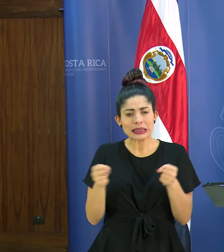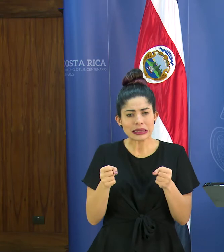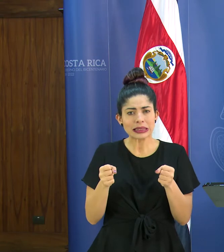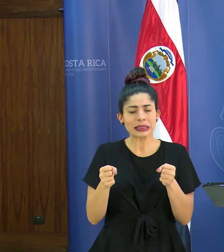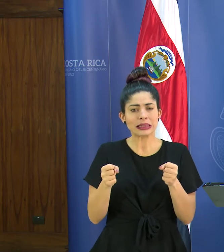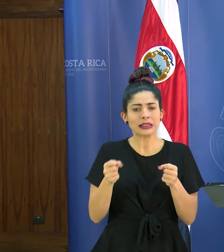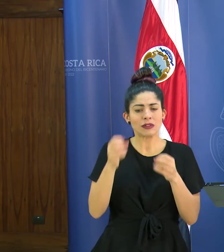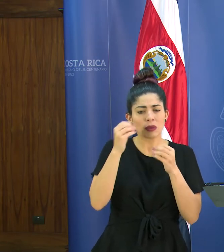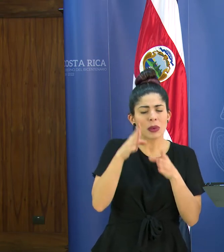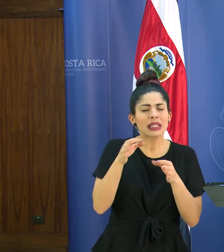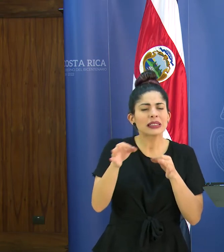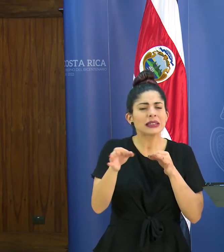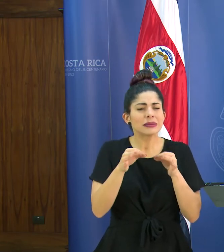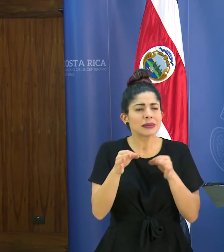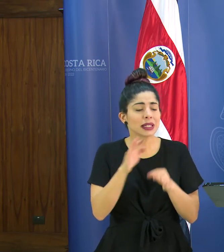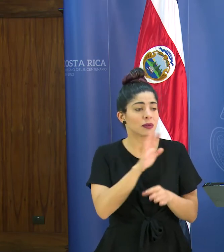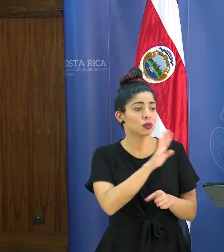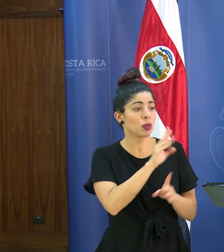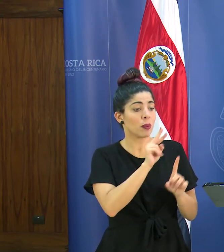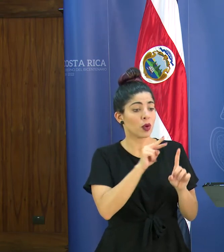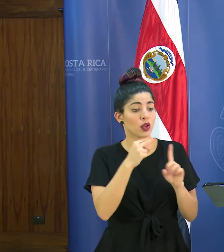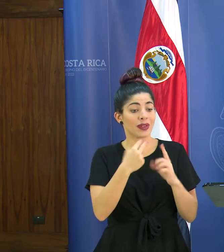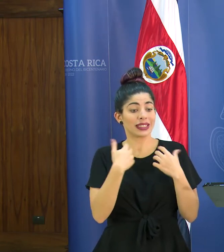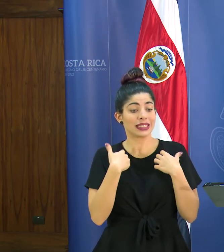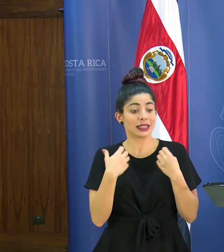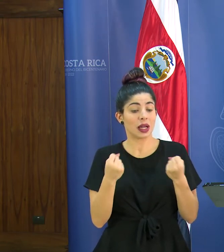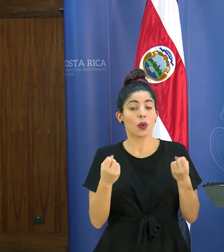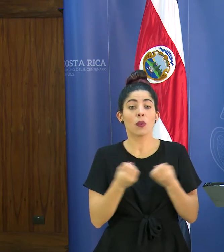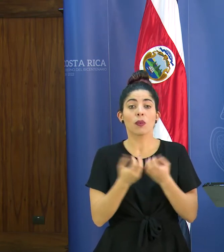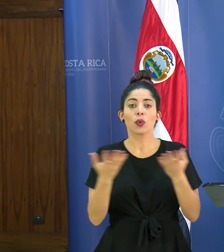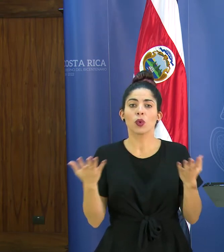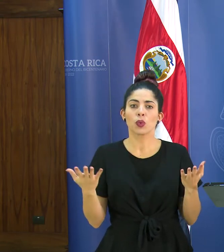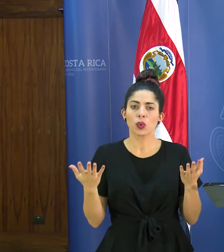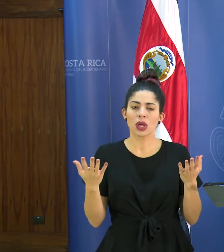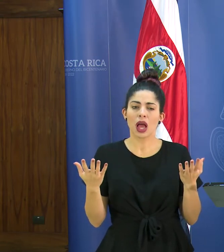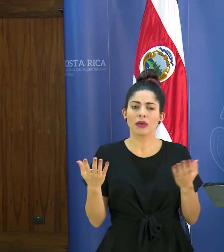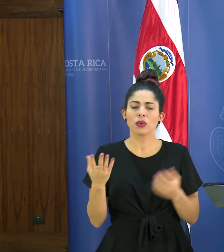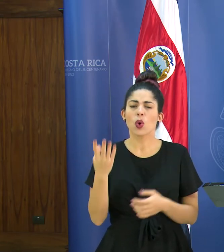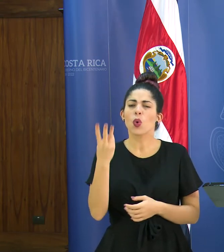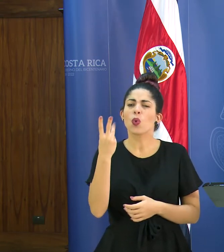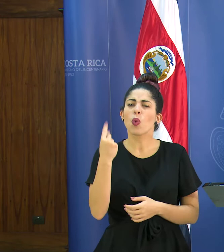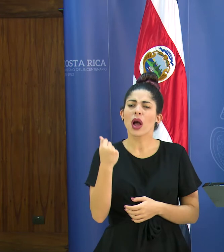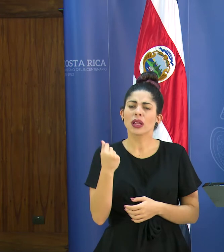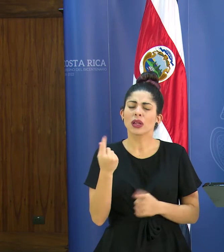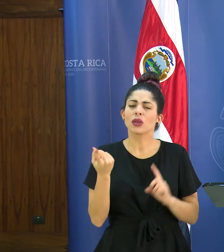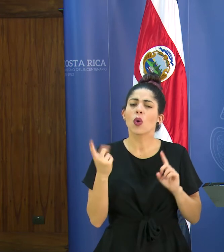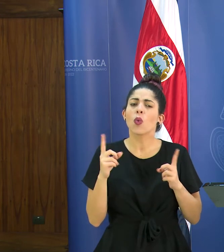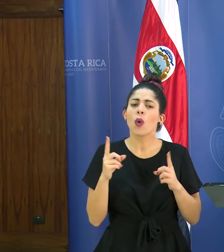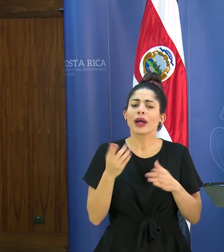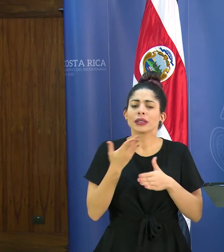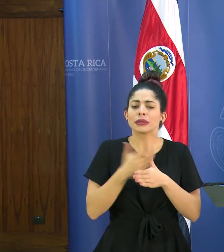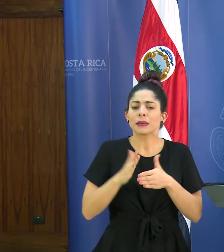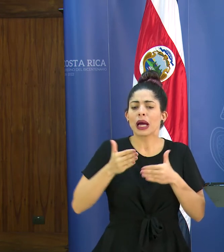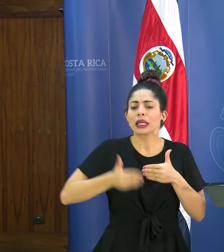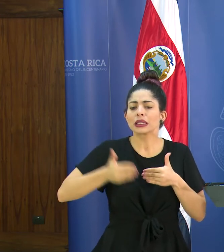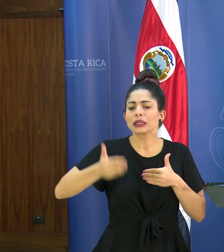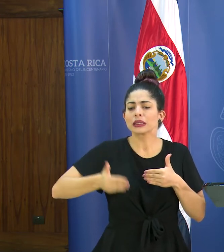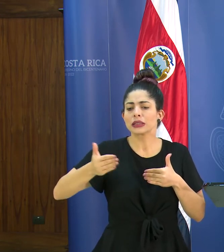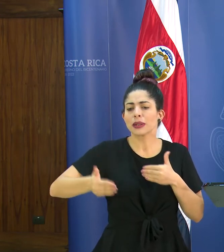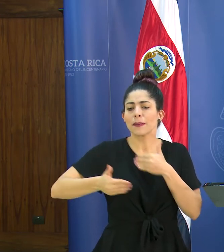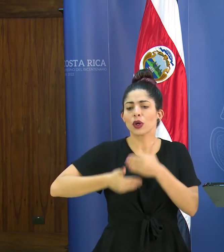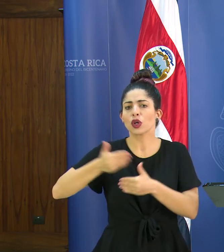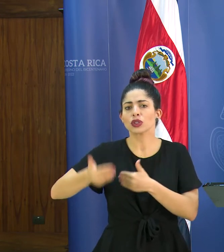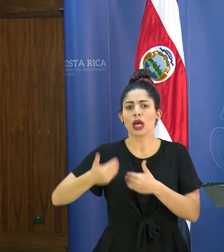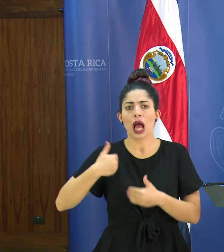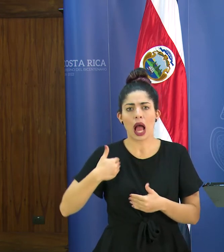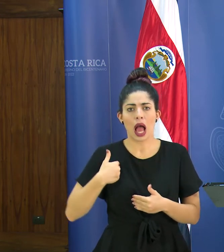información por favor explíquenos usted desde el punto de vista de salud pública de cuántas y cuáles son las fases que todo este proceso lleva